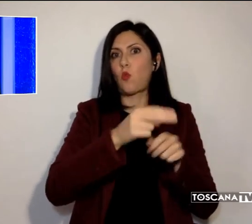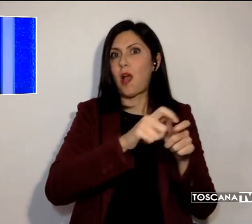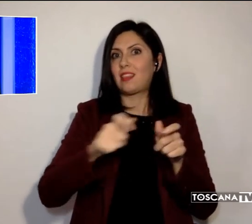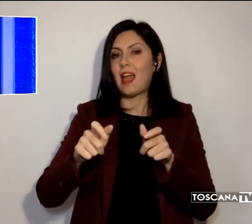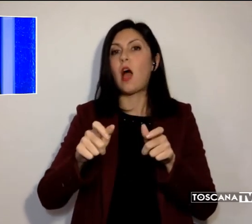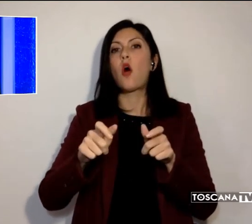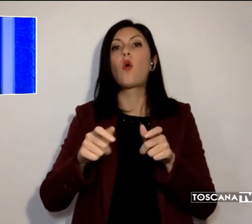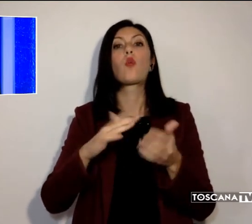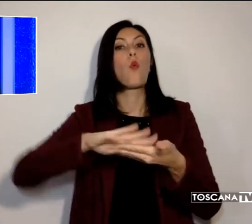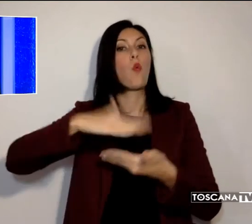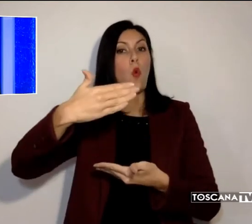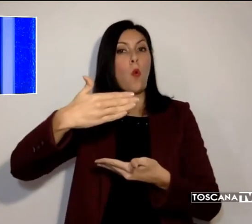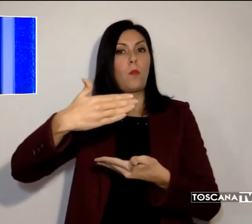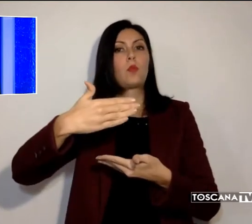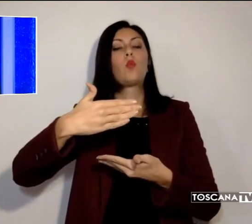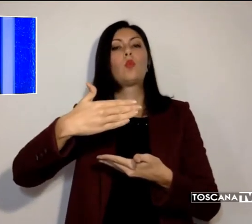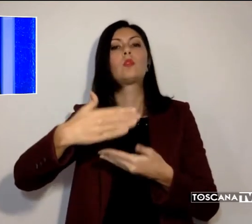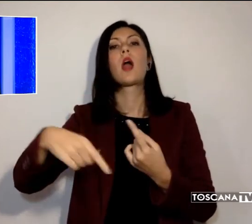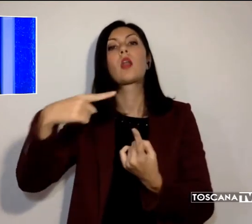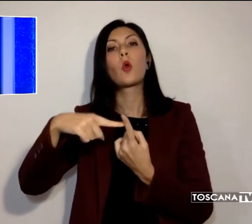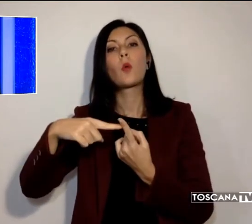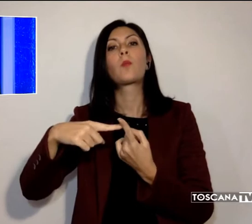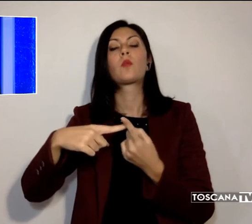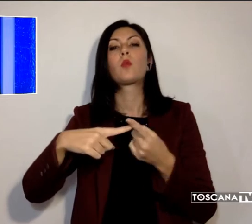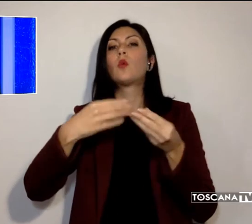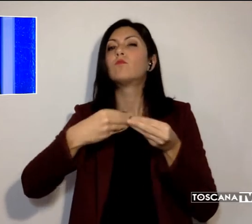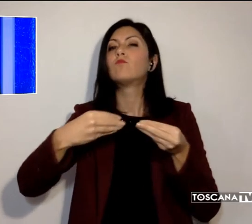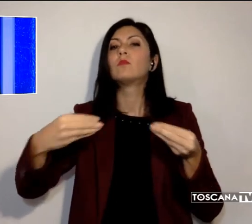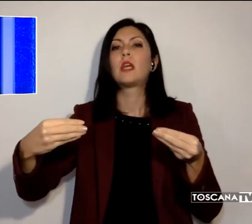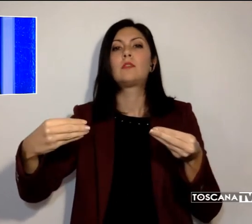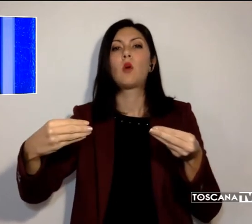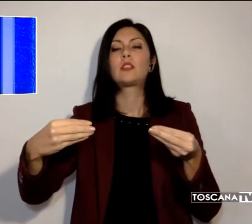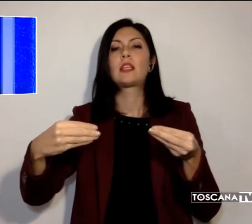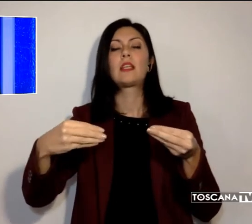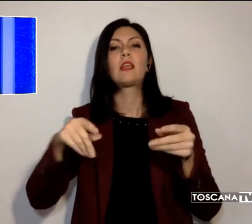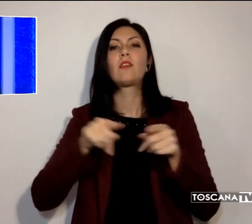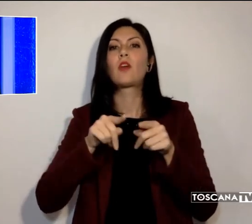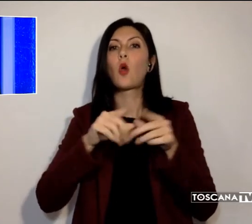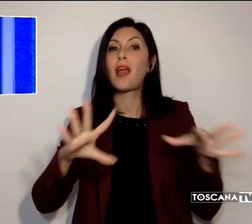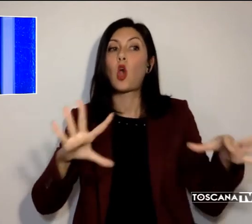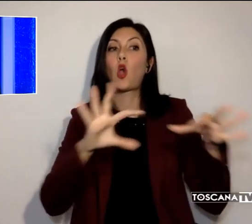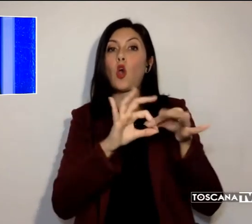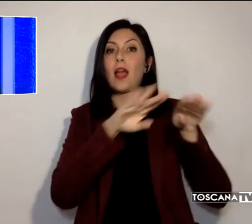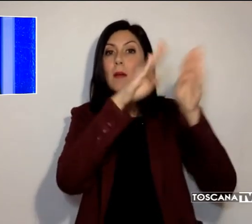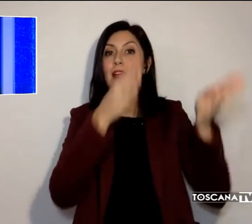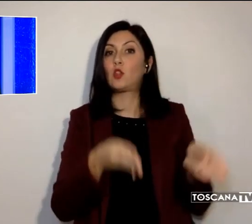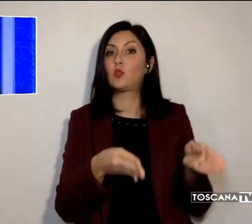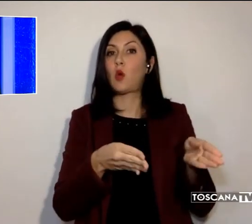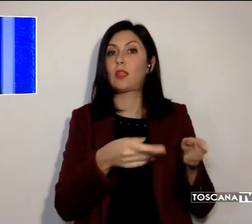portatile e relativi dispositivi di collegamento allo sportello Bancomat.